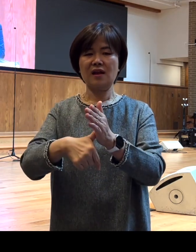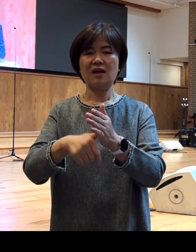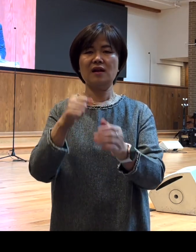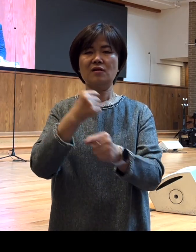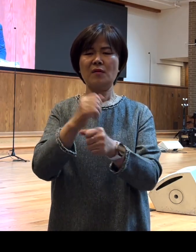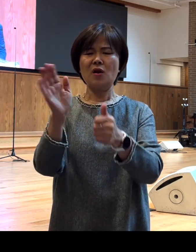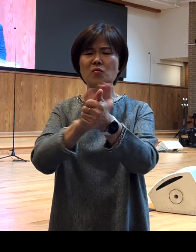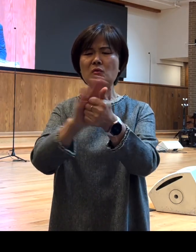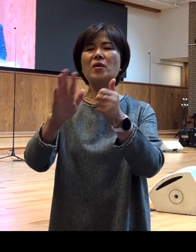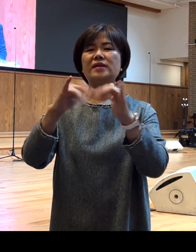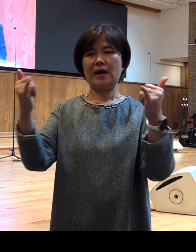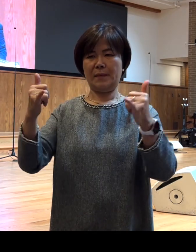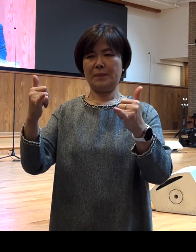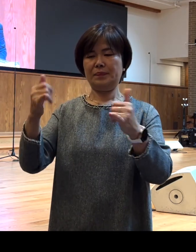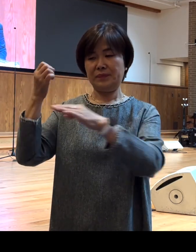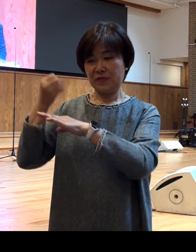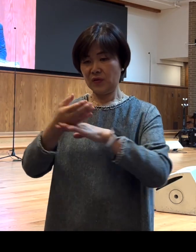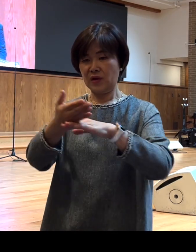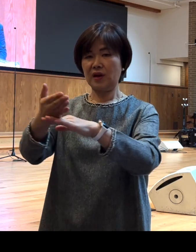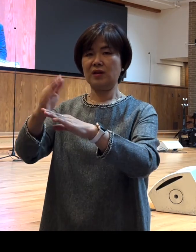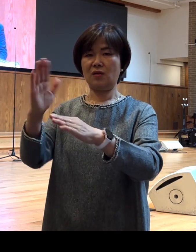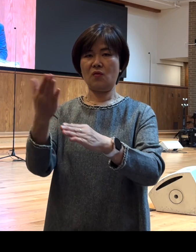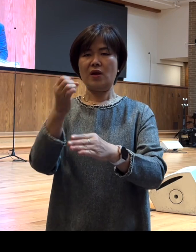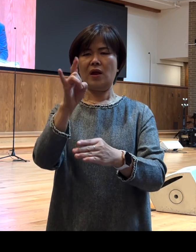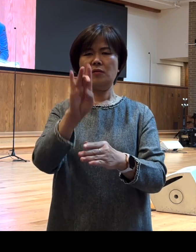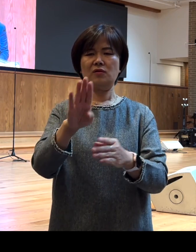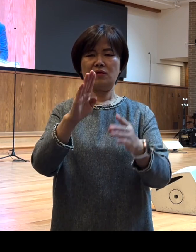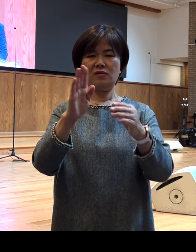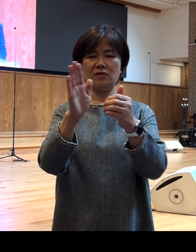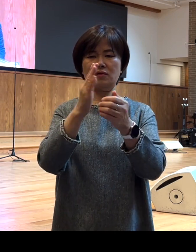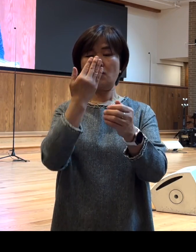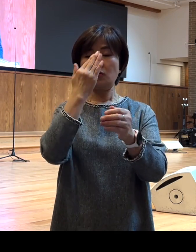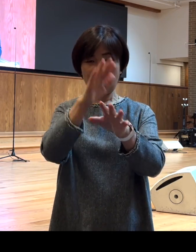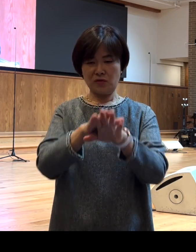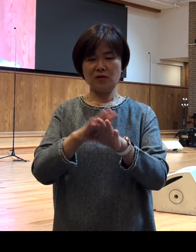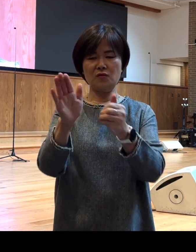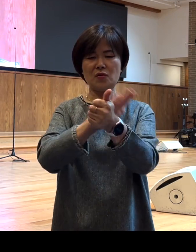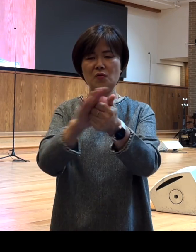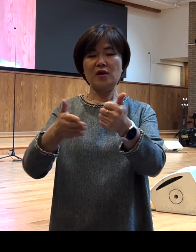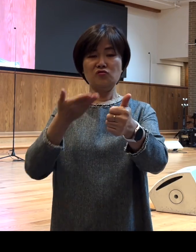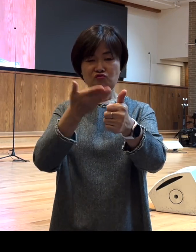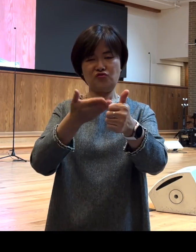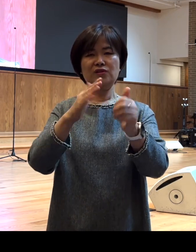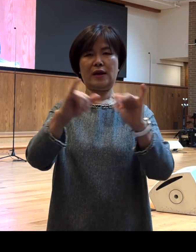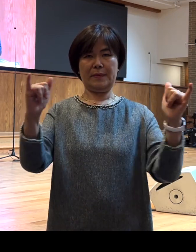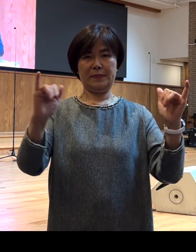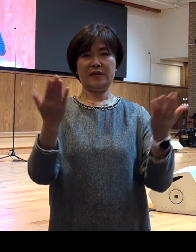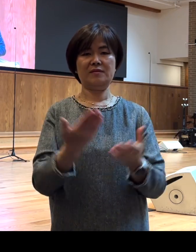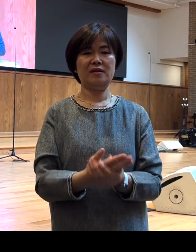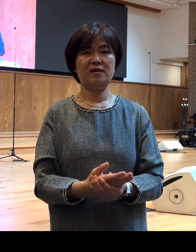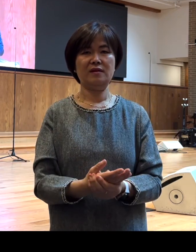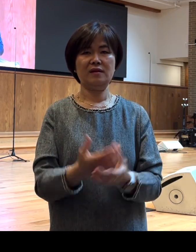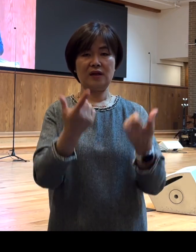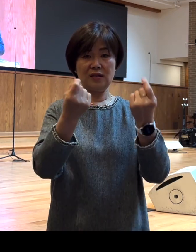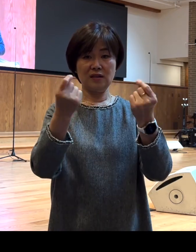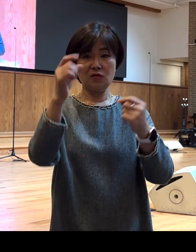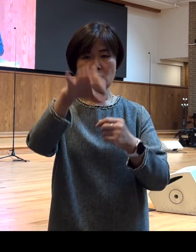위로의 사람으로 에베소 교회 성도들을 위로하는 그런 사람이었습니다 그럼 같은 지역 출신의